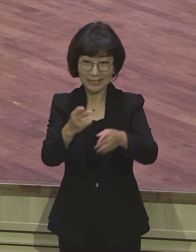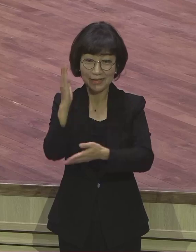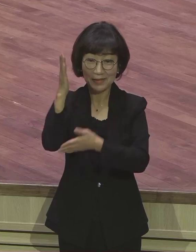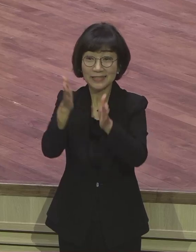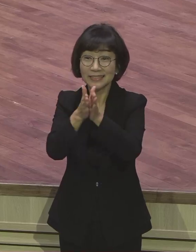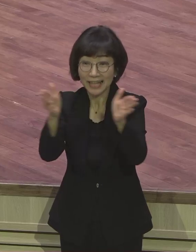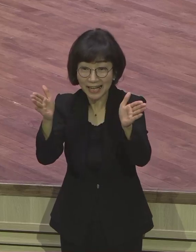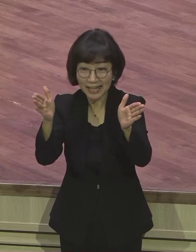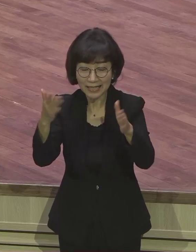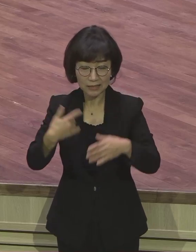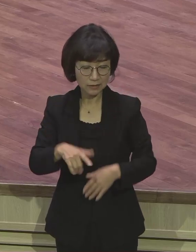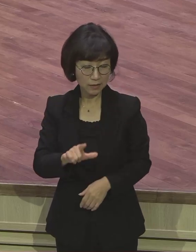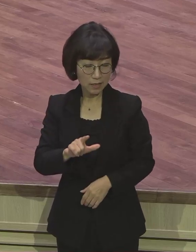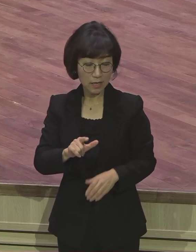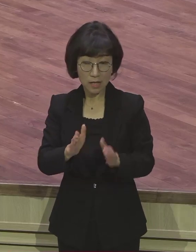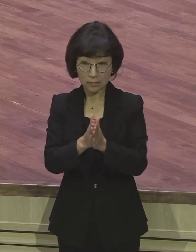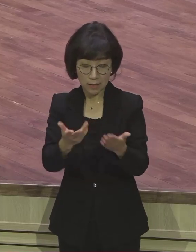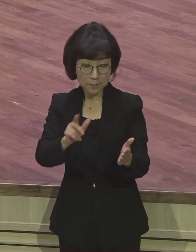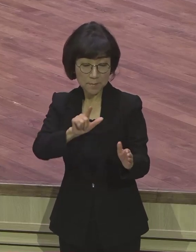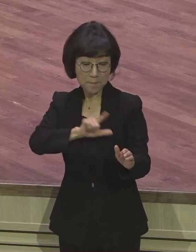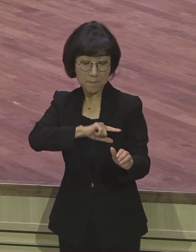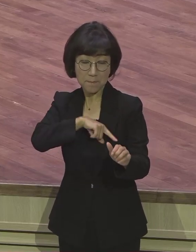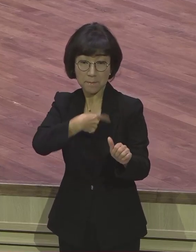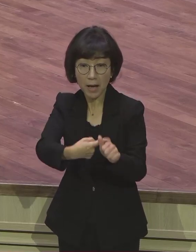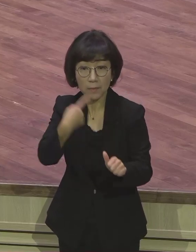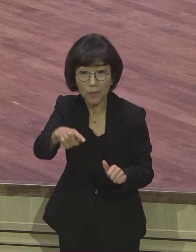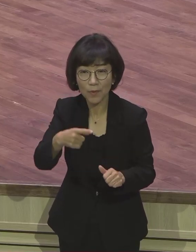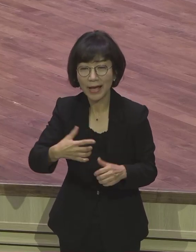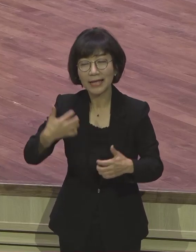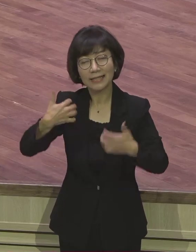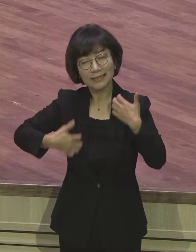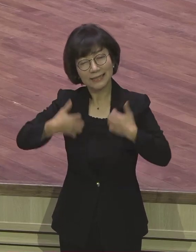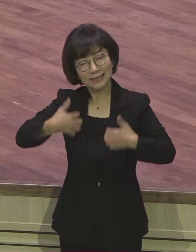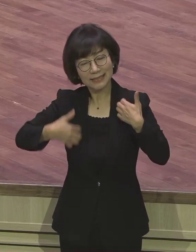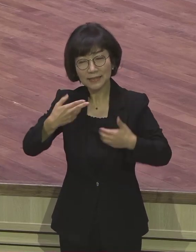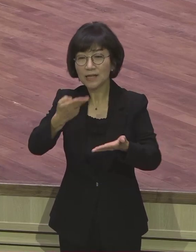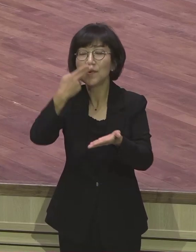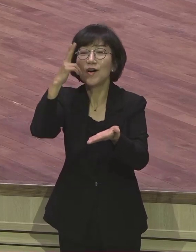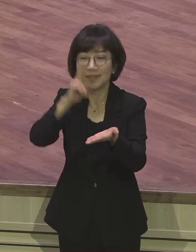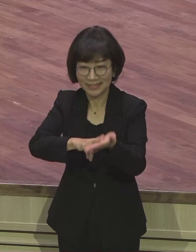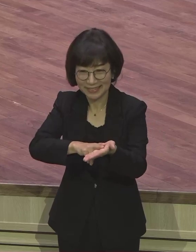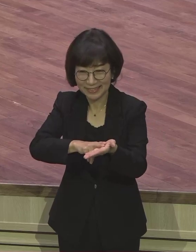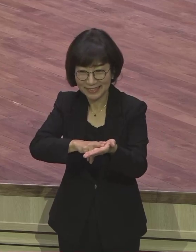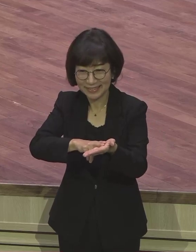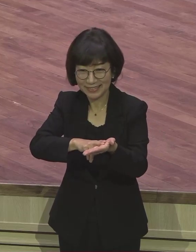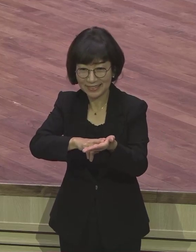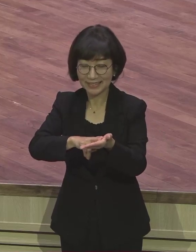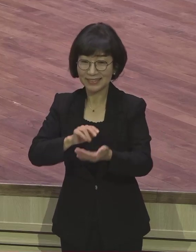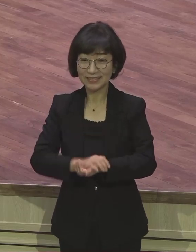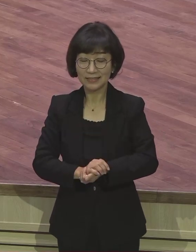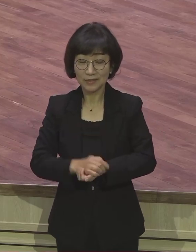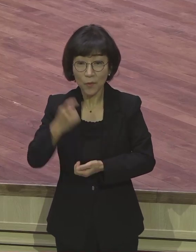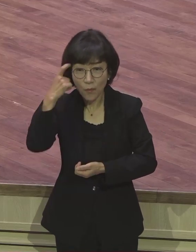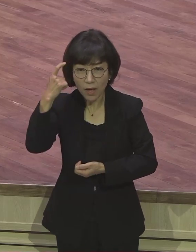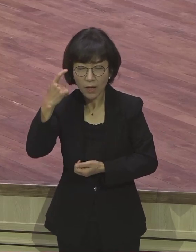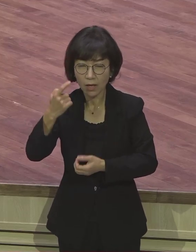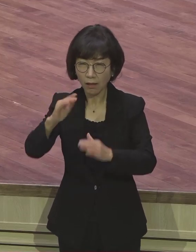서신이다라고 하는 별칭이 있습니다. 기뻄의 서신. 기뻄을 강조하고 있어요. 그러면